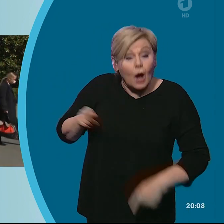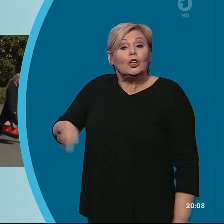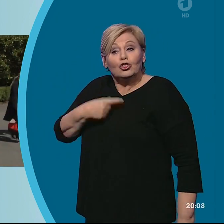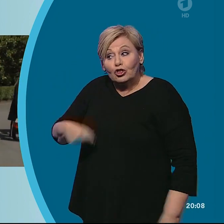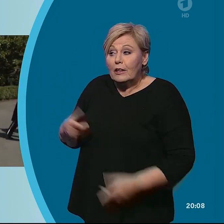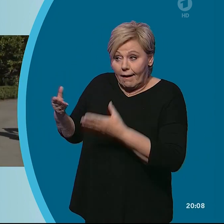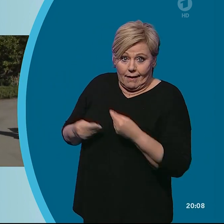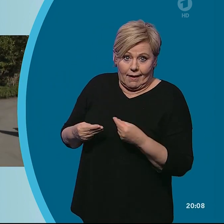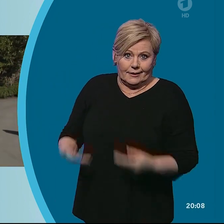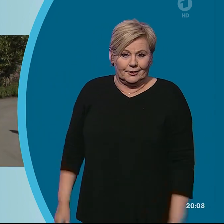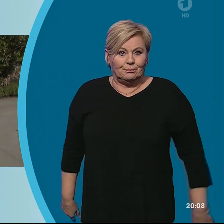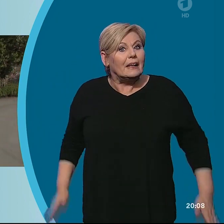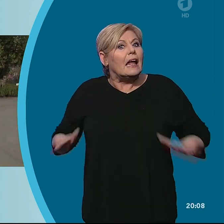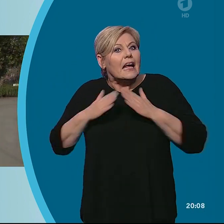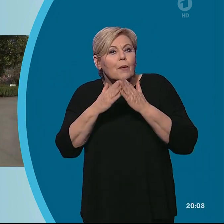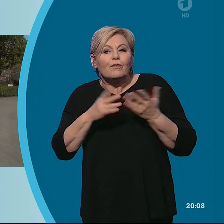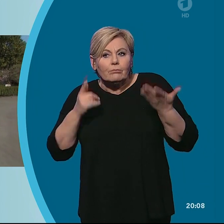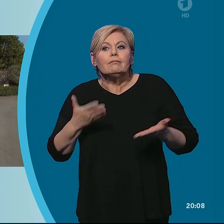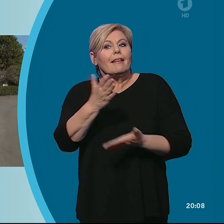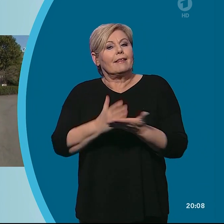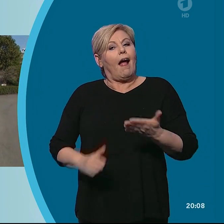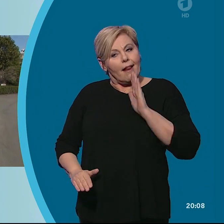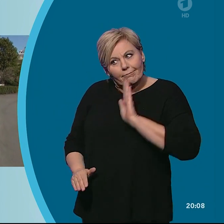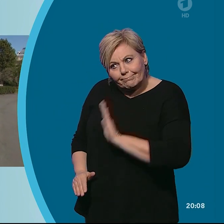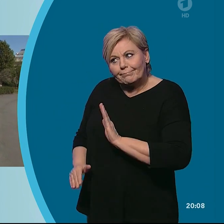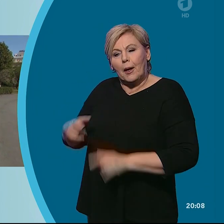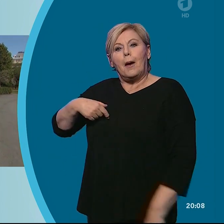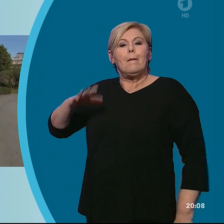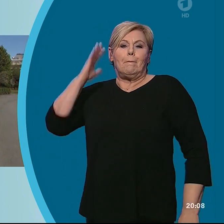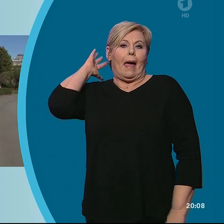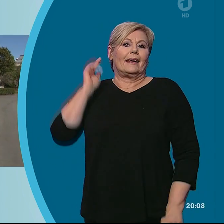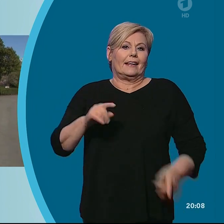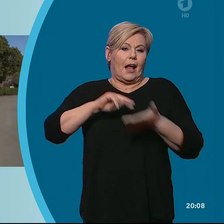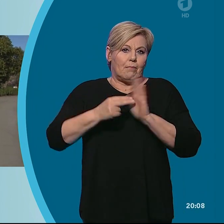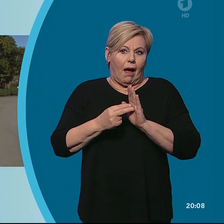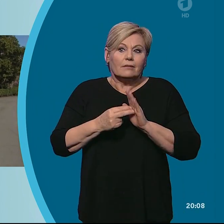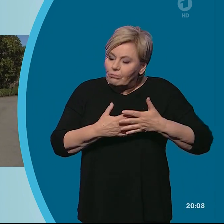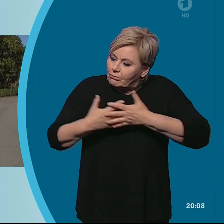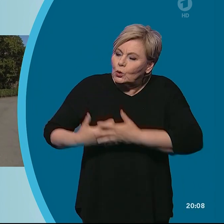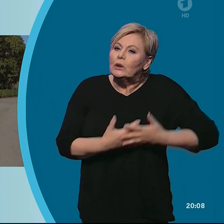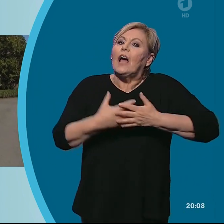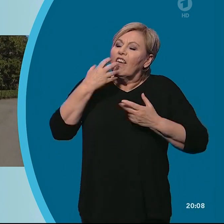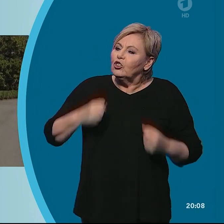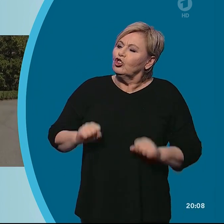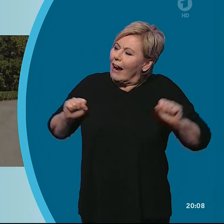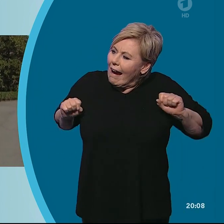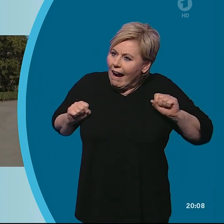Biden. Der Gipfel gilt als Teil seines Vorhabens, den USA wieder eine aktive Rolle im Kampf gegen die Klimakrise zu geben.